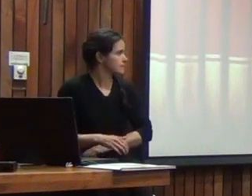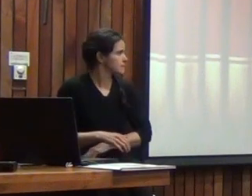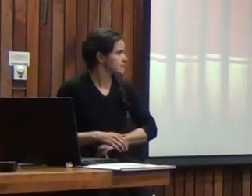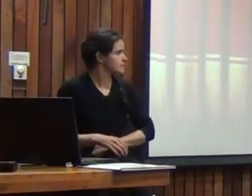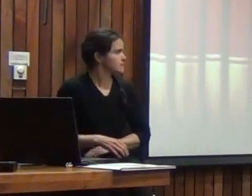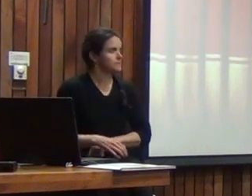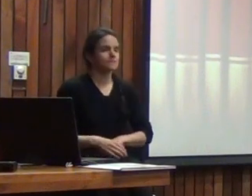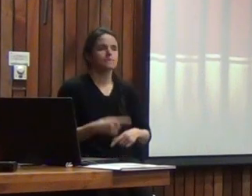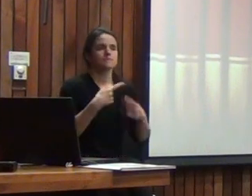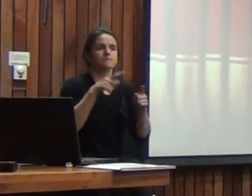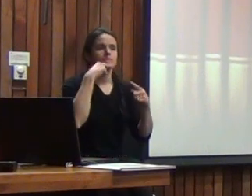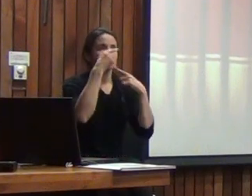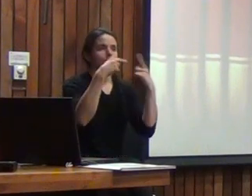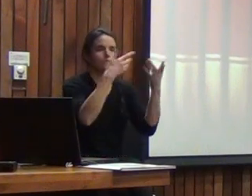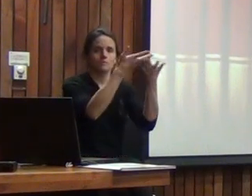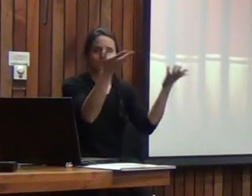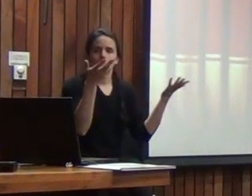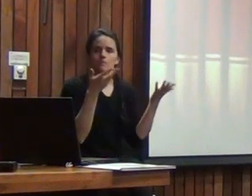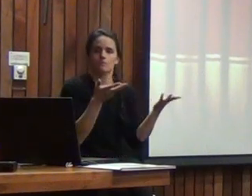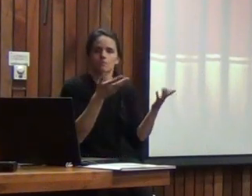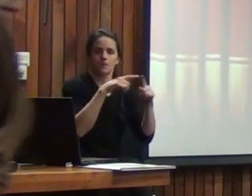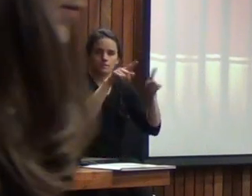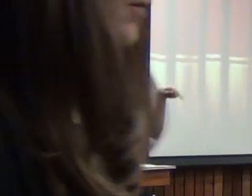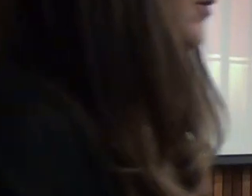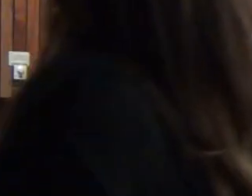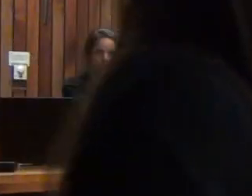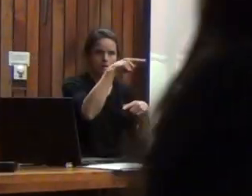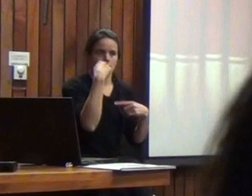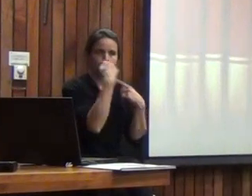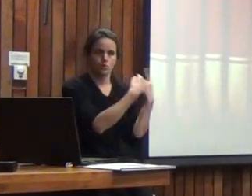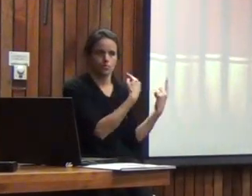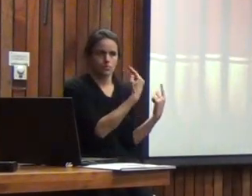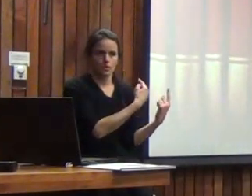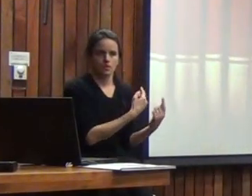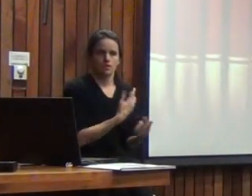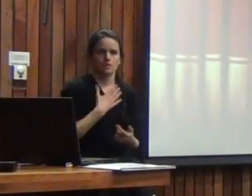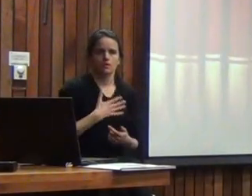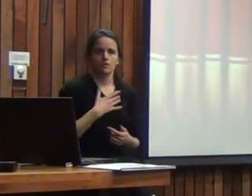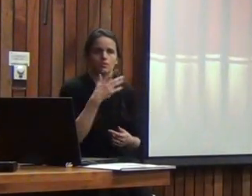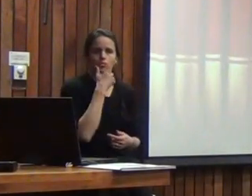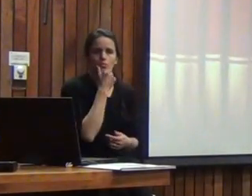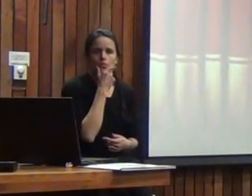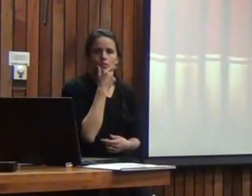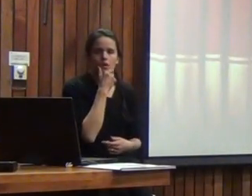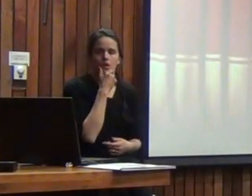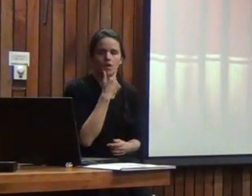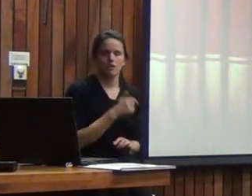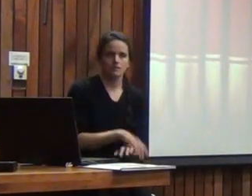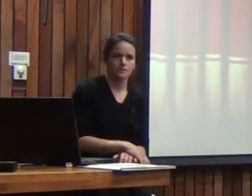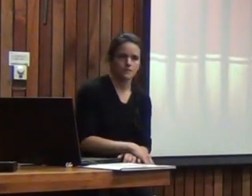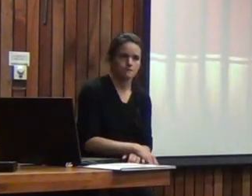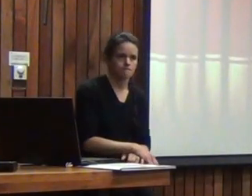vamos a abrir preguntas para la sala si alguien tiene alguna duda técnica